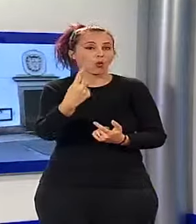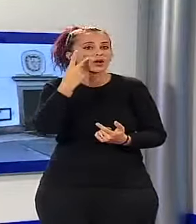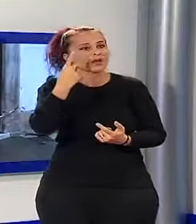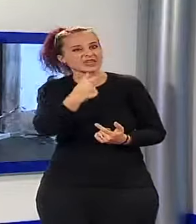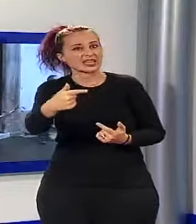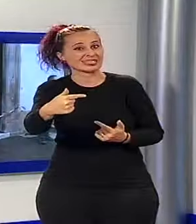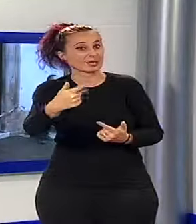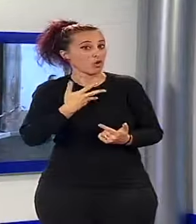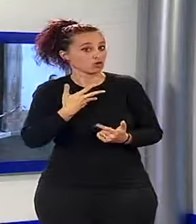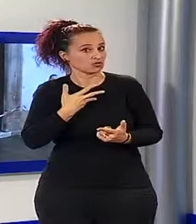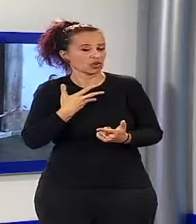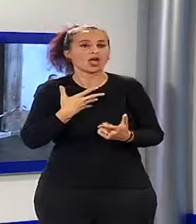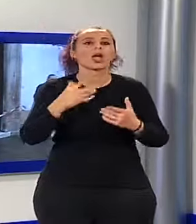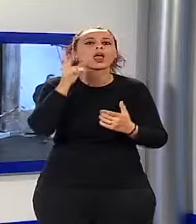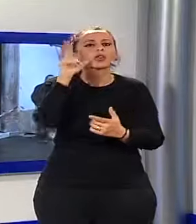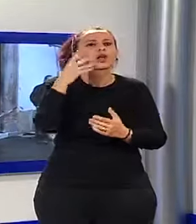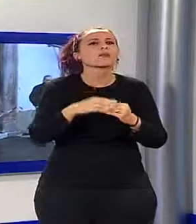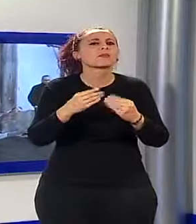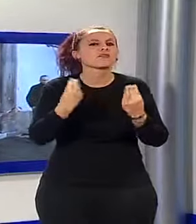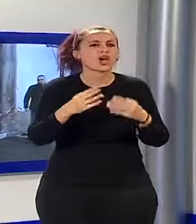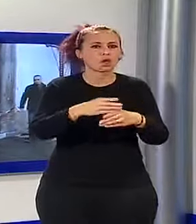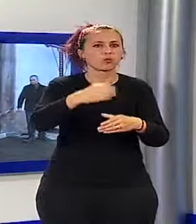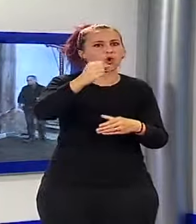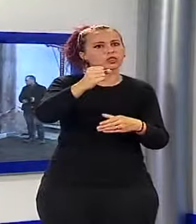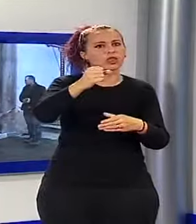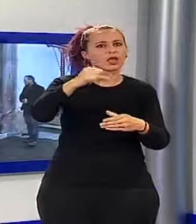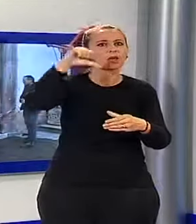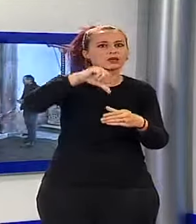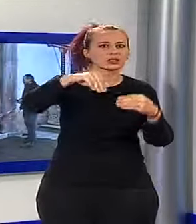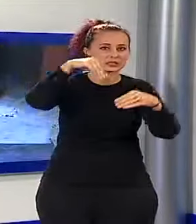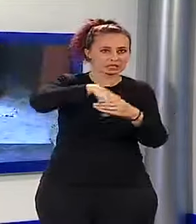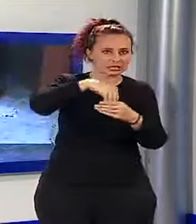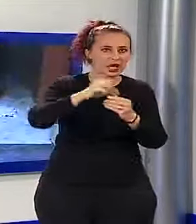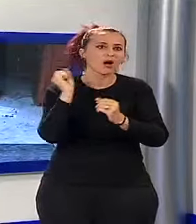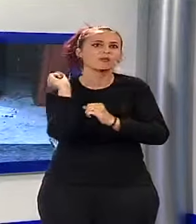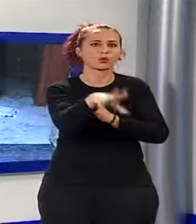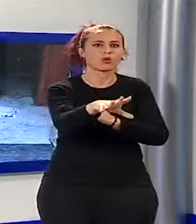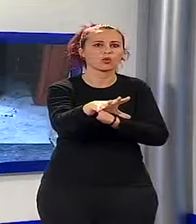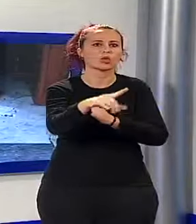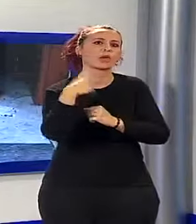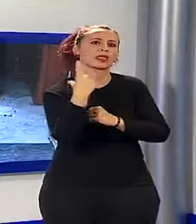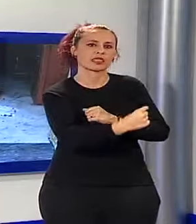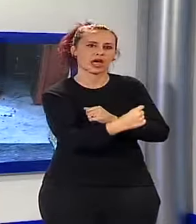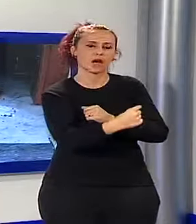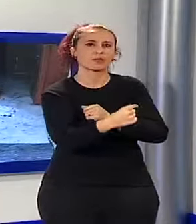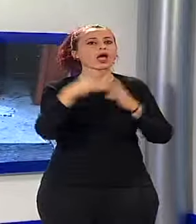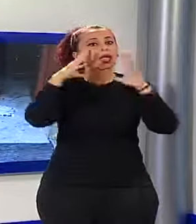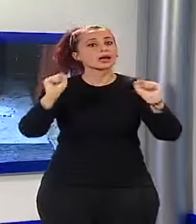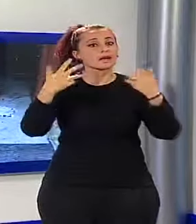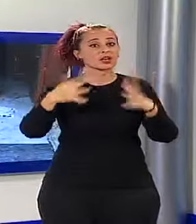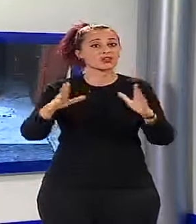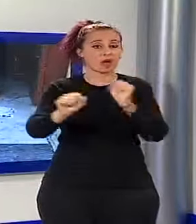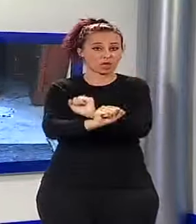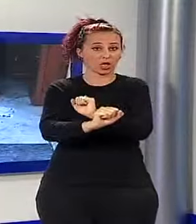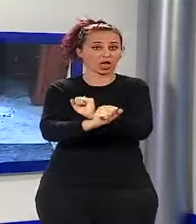gettato una bottiglia Molotov all'interno della chiesa. I carabinieri avrebbero già fermato una pensionata di San Macario e